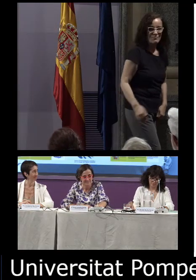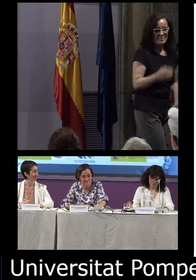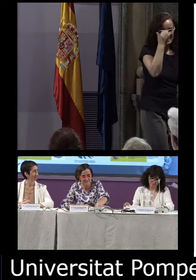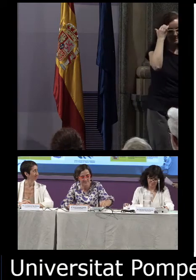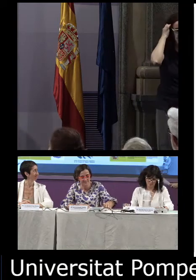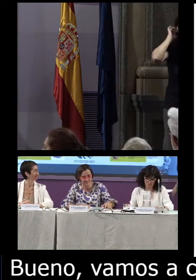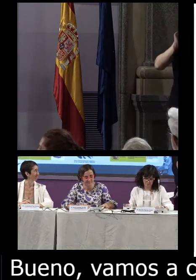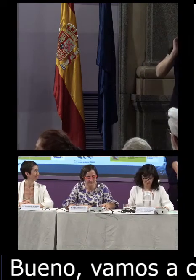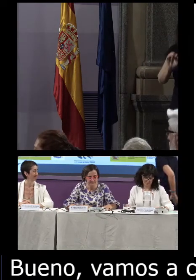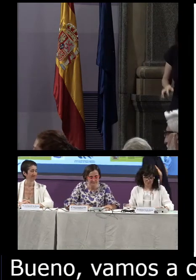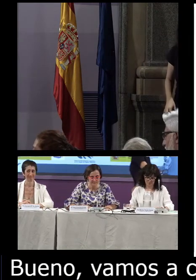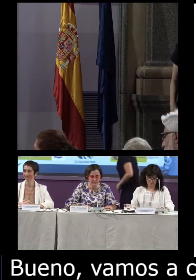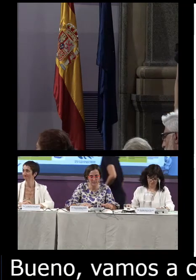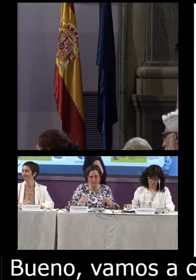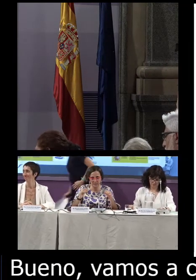Gracias.